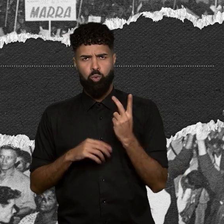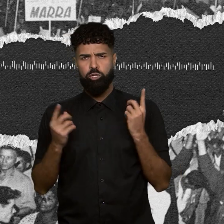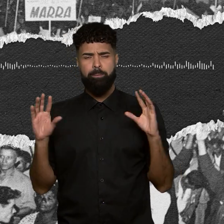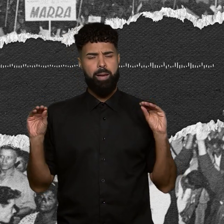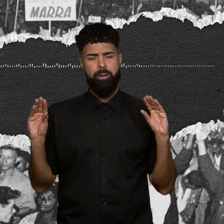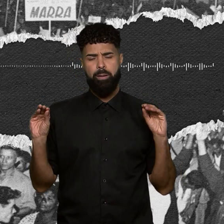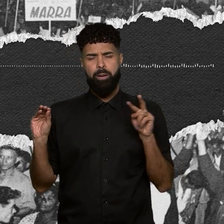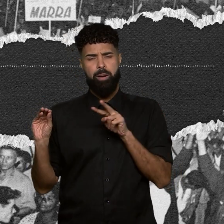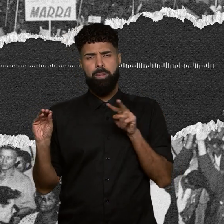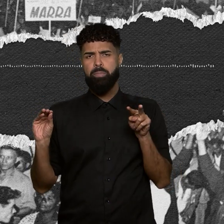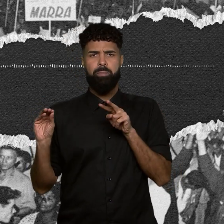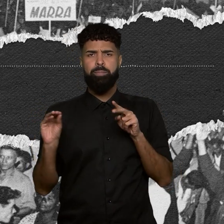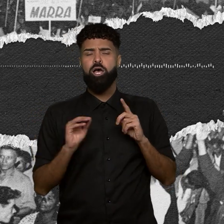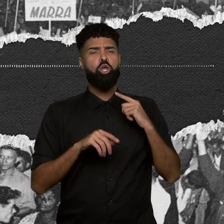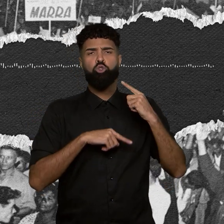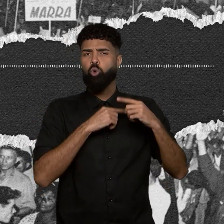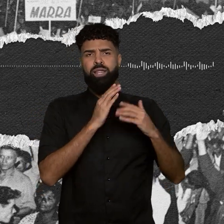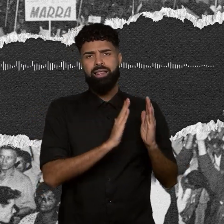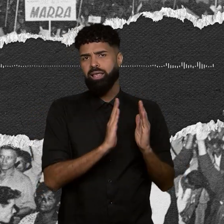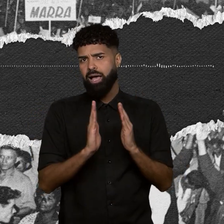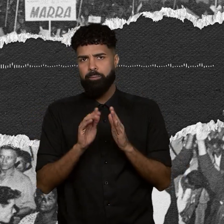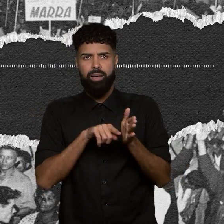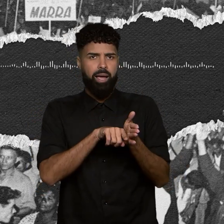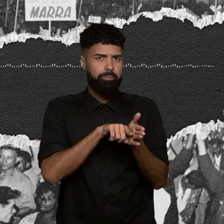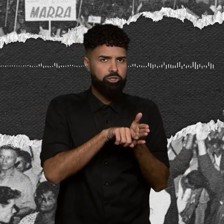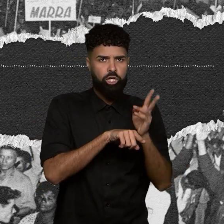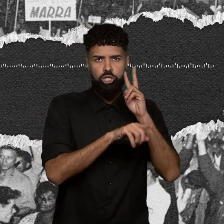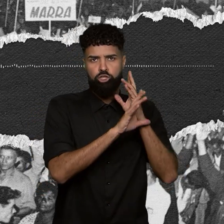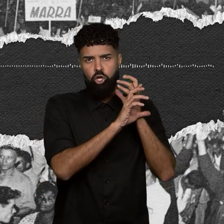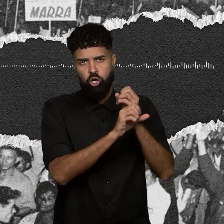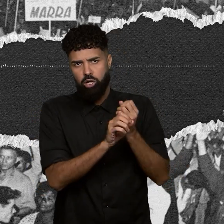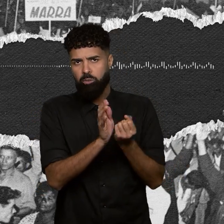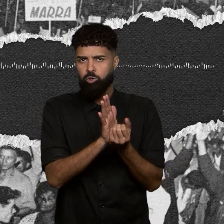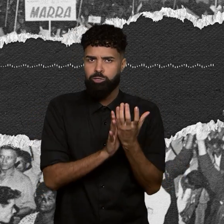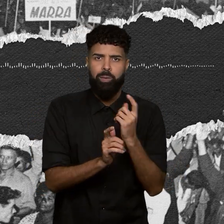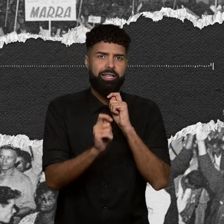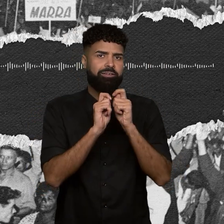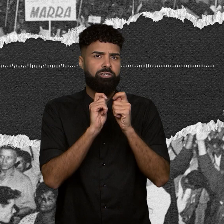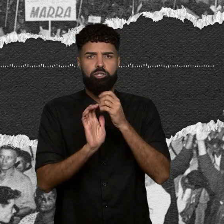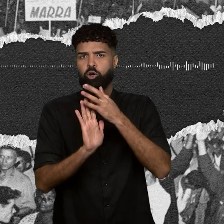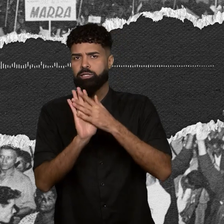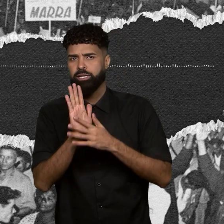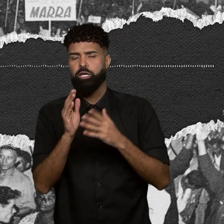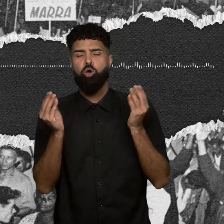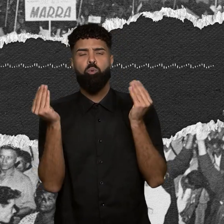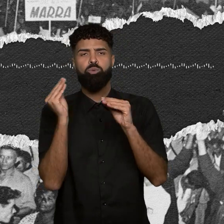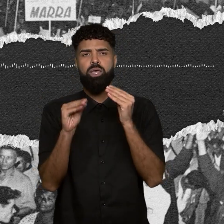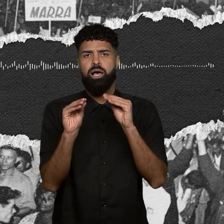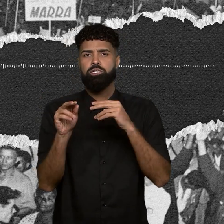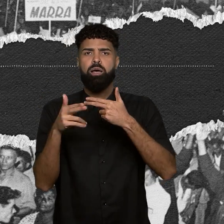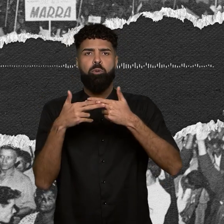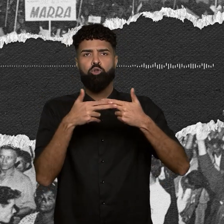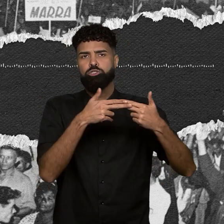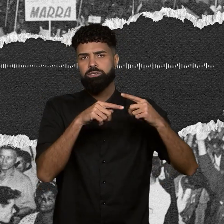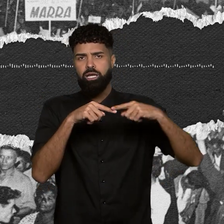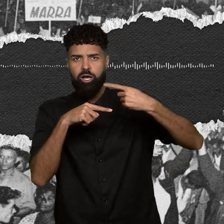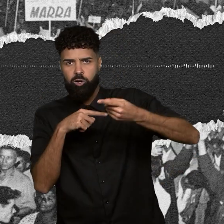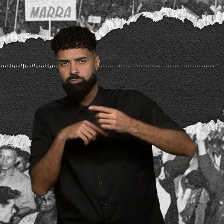todas as etapas do projeto. Pesquisa histórica, produção, entrevistas, roteiro, montagem e pós-produção no geral. Contamos ainda com a